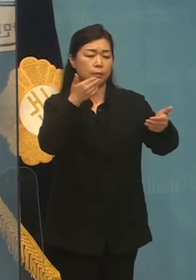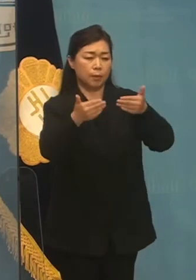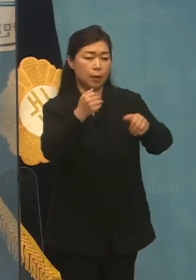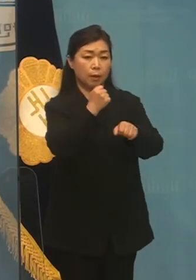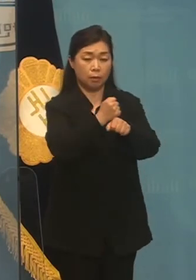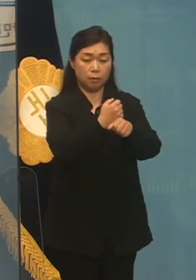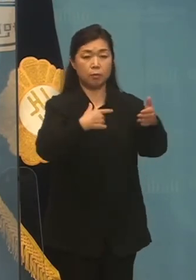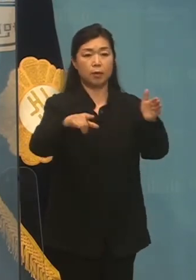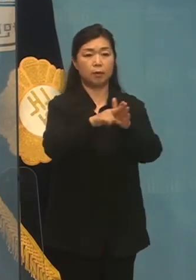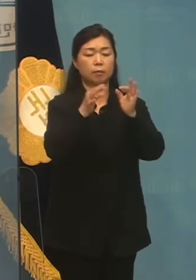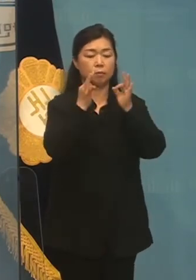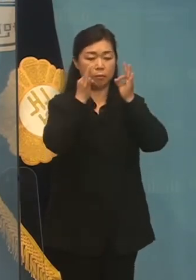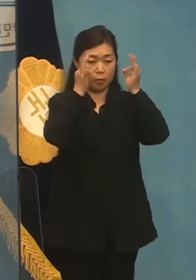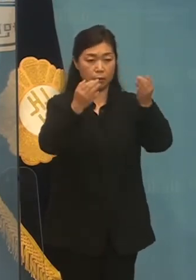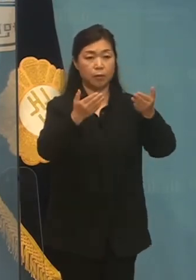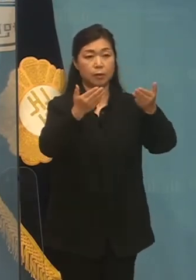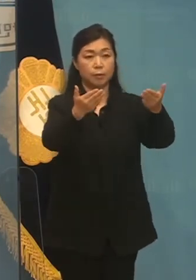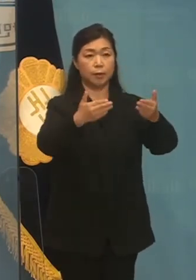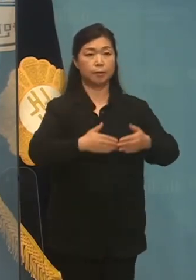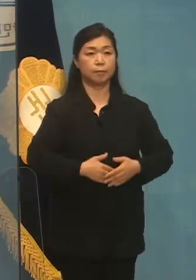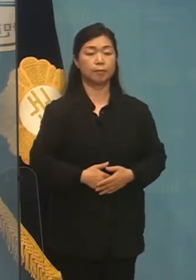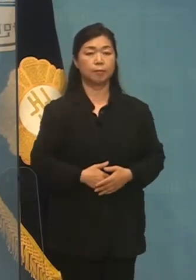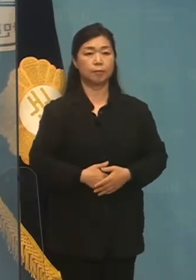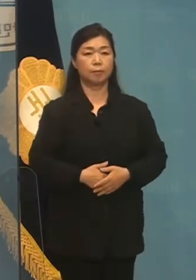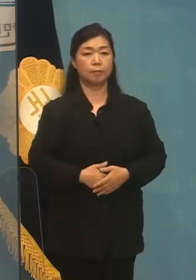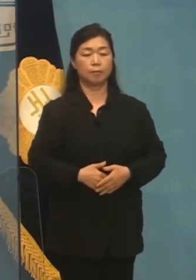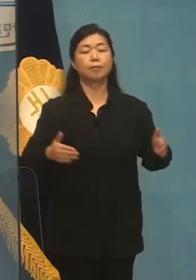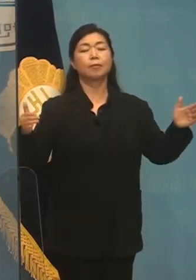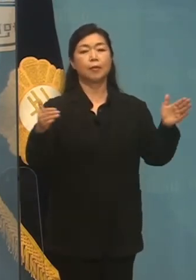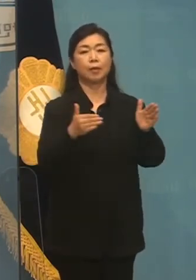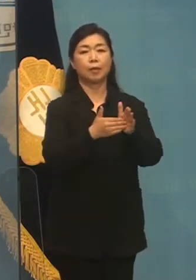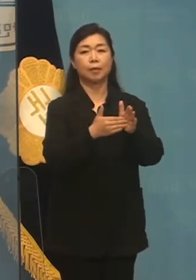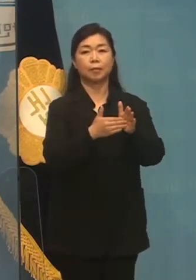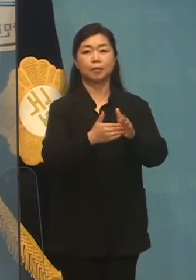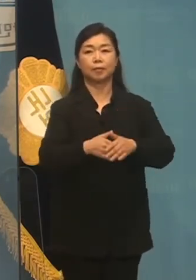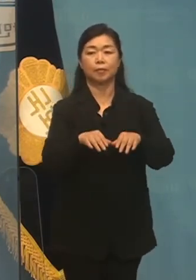규명하기 위해 총력을 기울일 것입니다. 이상입니다.